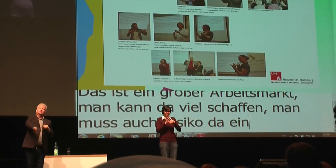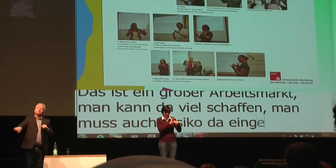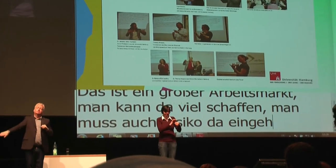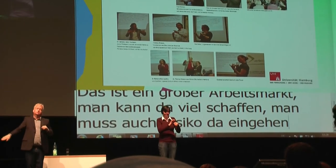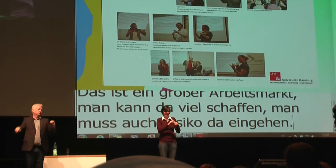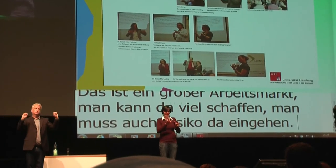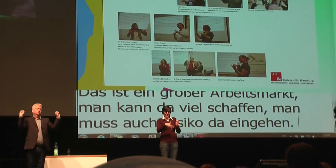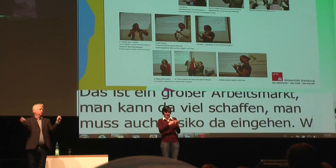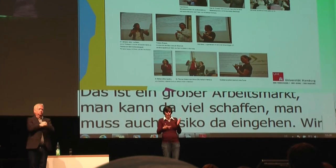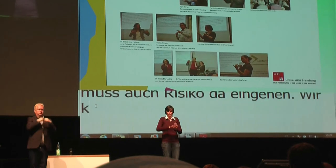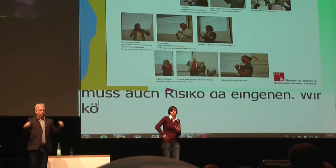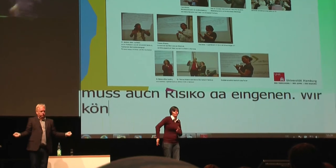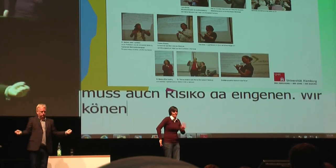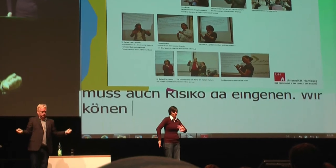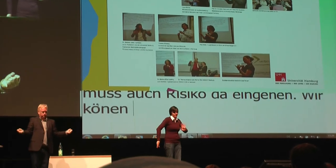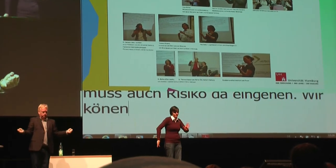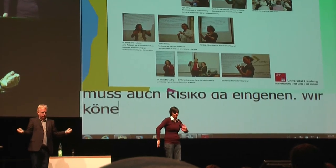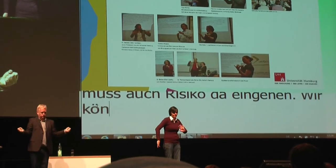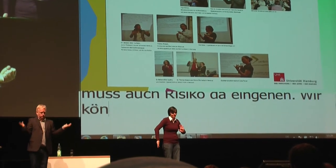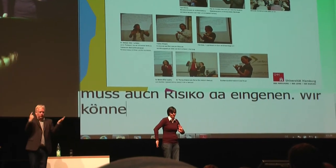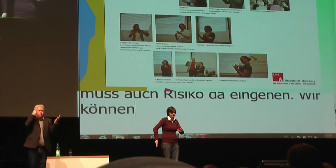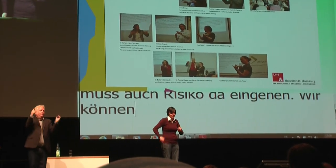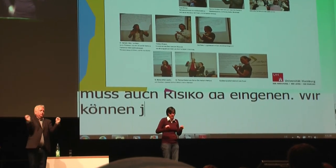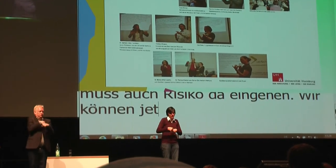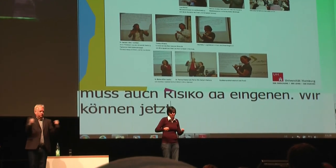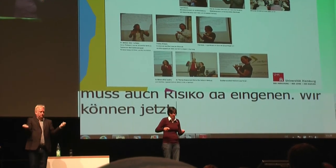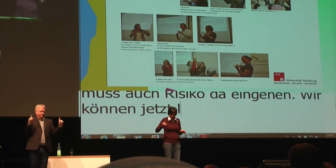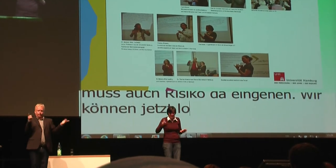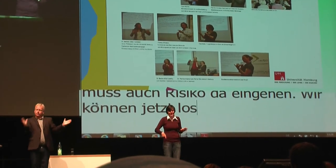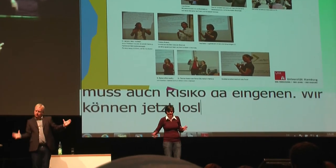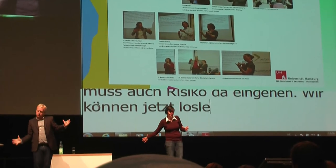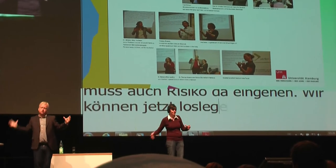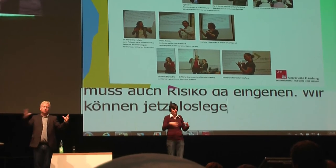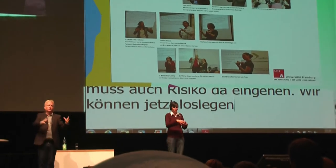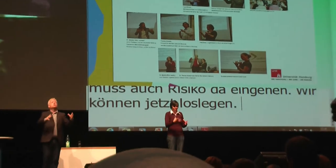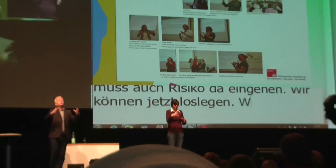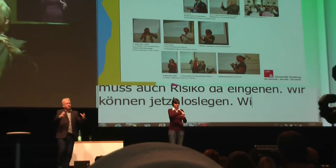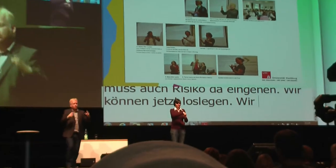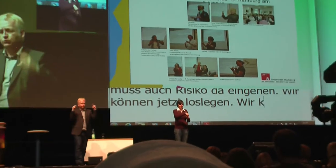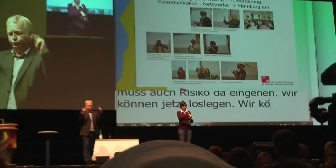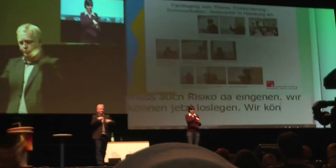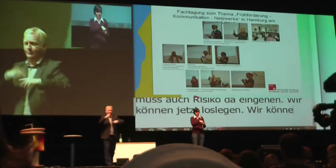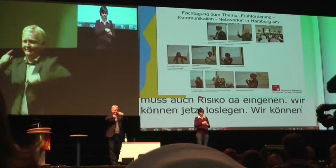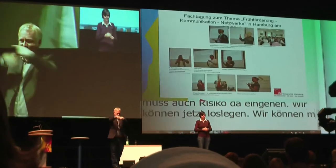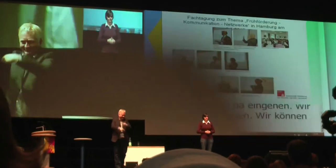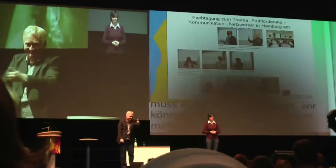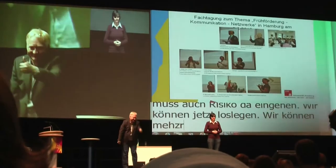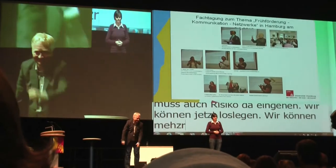können. Und man kann nicht mehr Gebärdensprache einfach zur Seite wischen, unter den Teppich kehren. Das ist sicherlich etwas, was